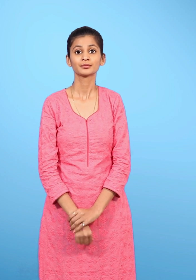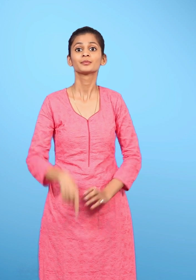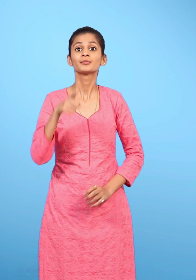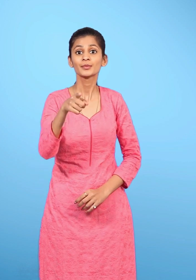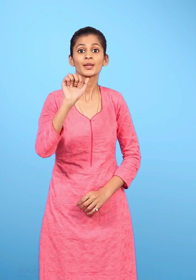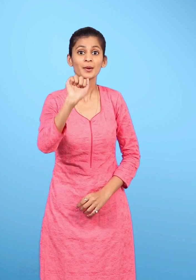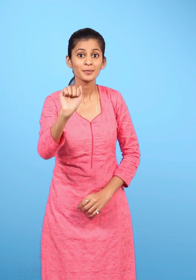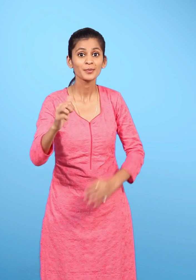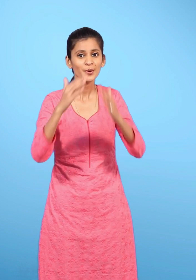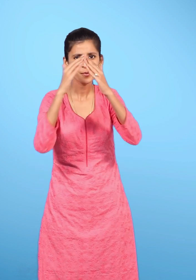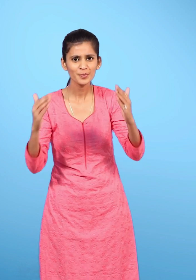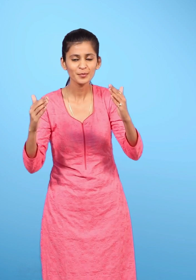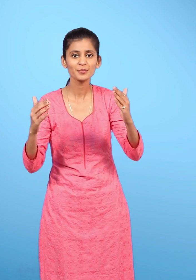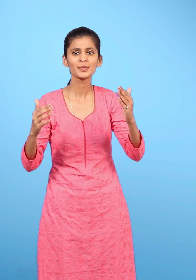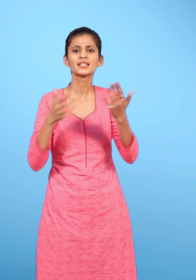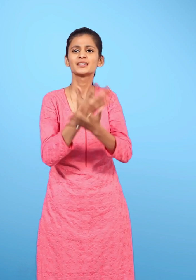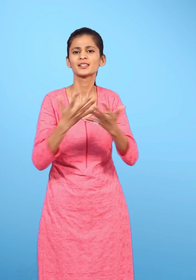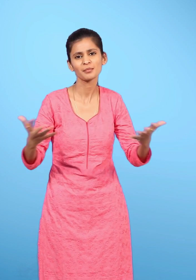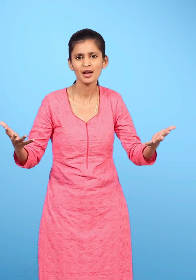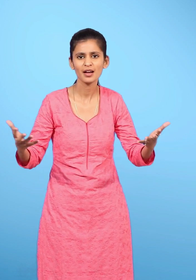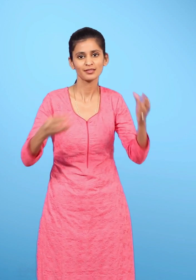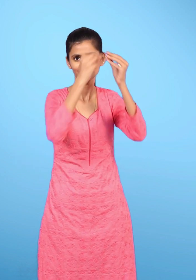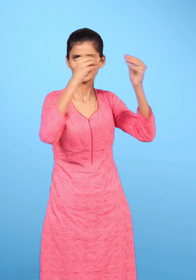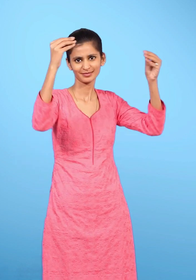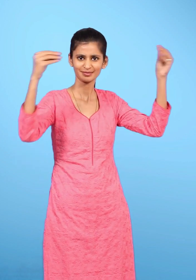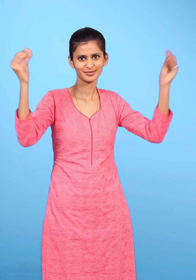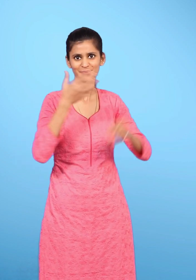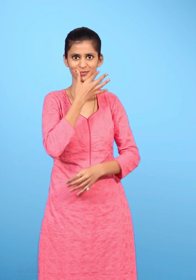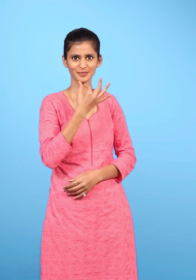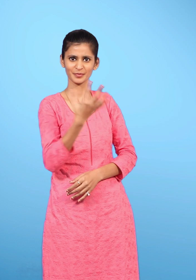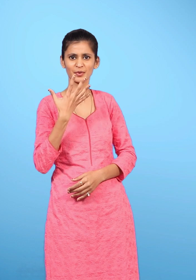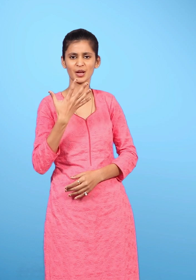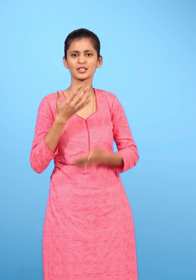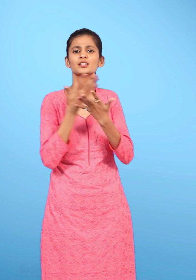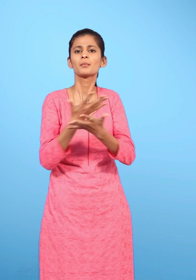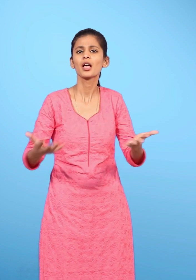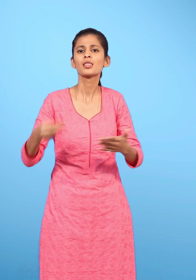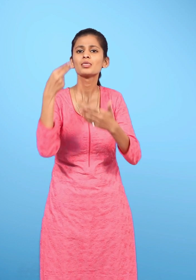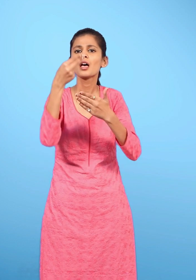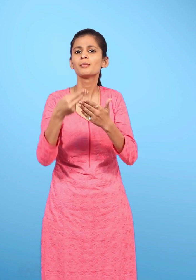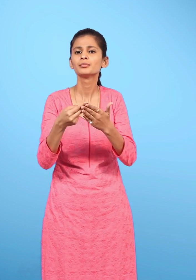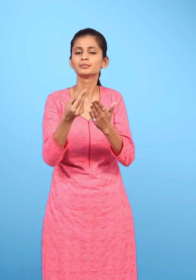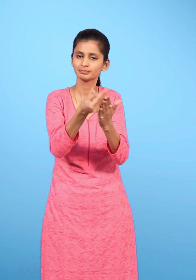तुम अपने घर को किन-किन चीजों से सजाते हो? उनके नाम लिखो